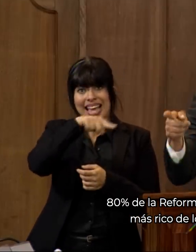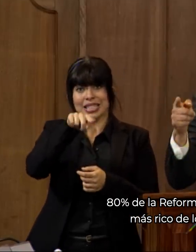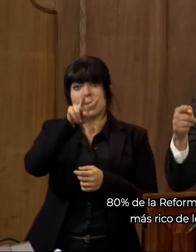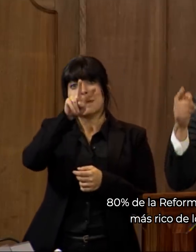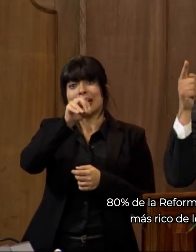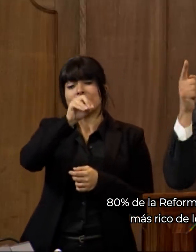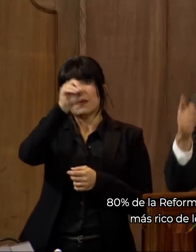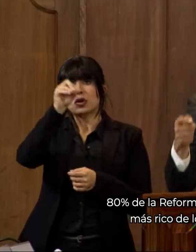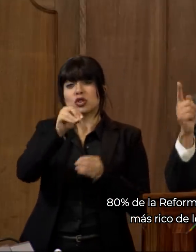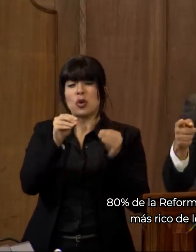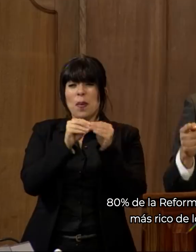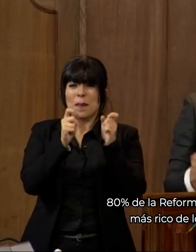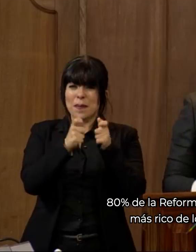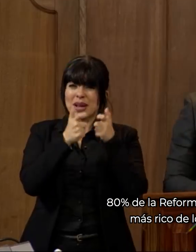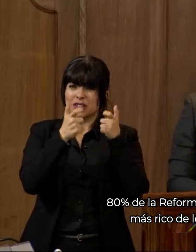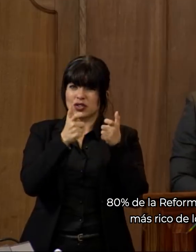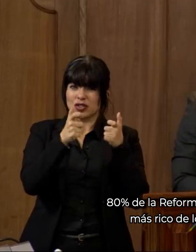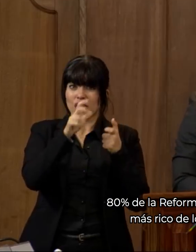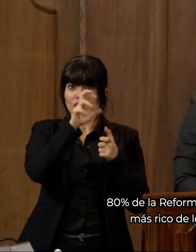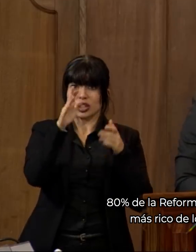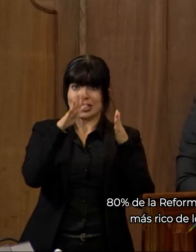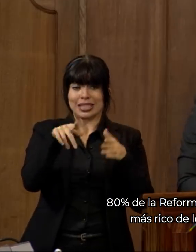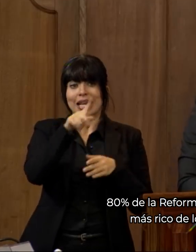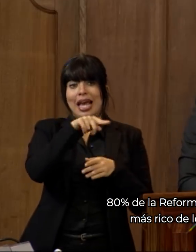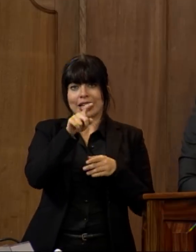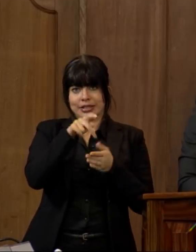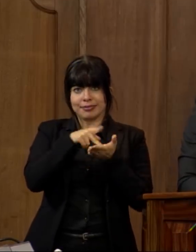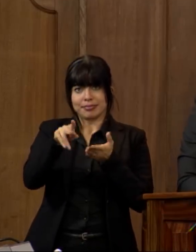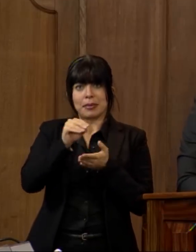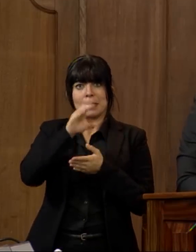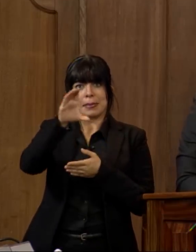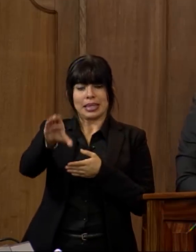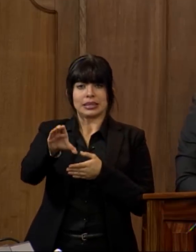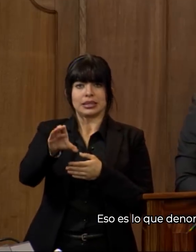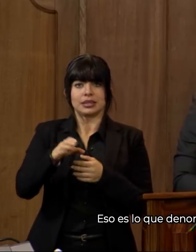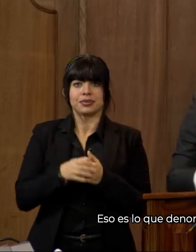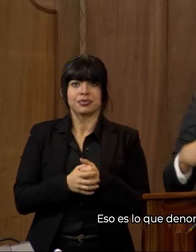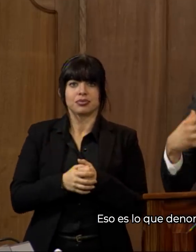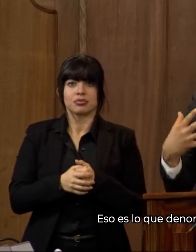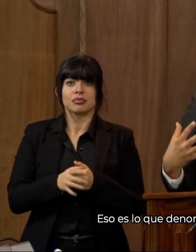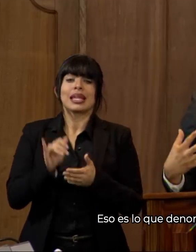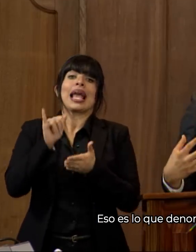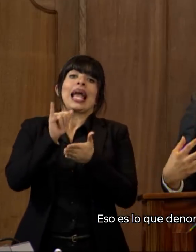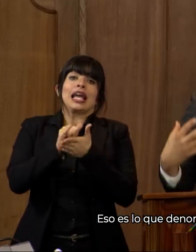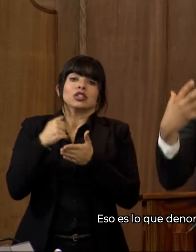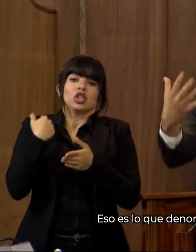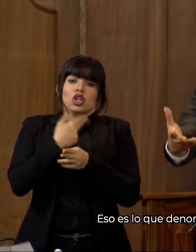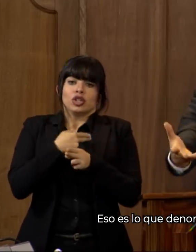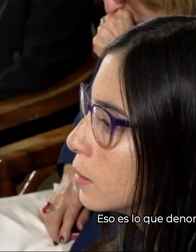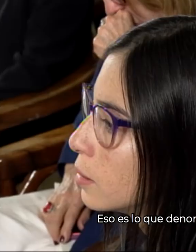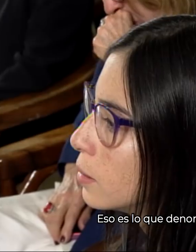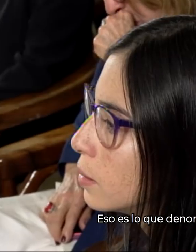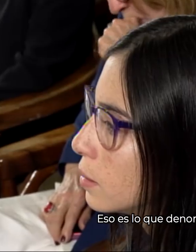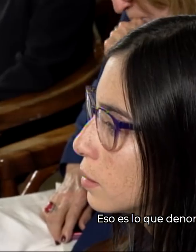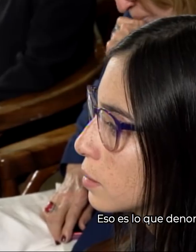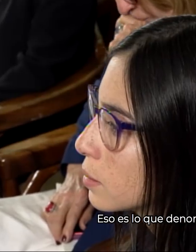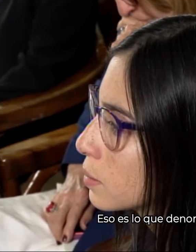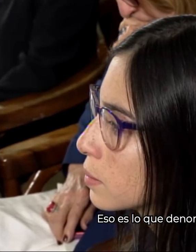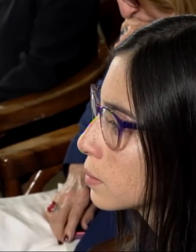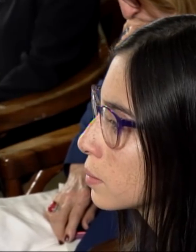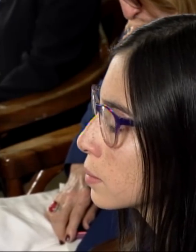20% más rico de los costarricenses. Eso es lo que denominamos progresividad.